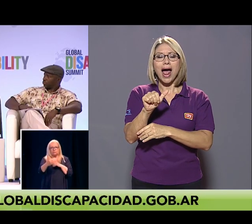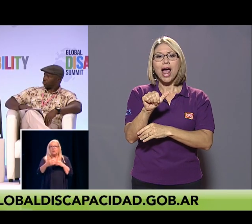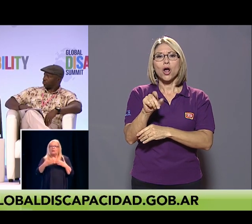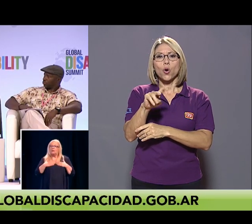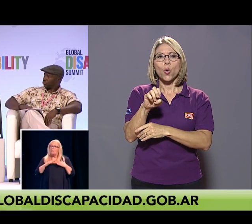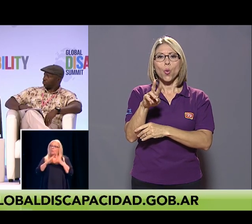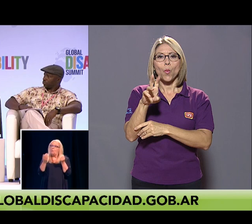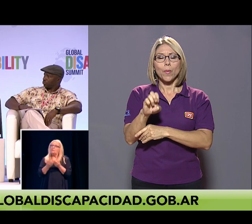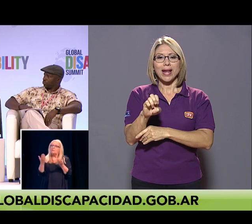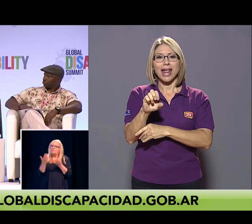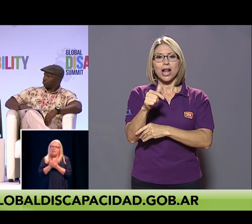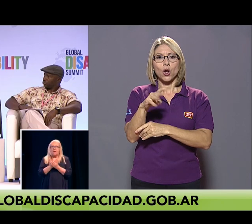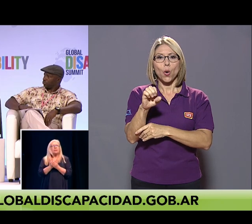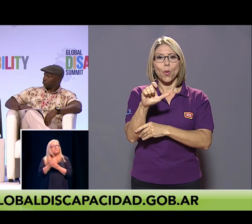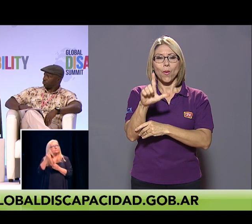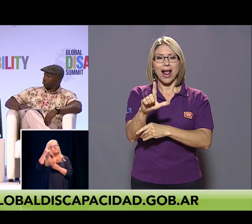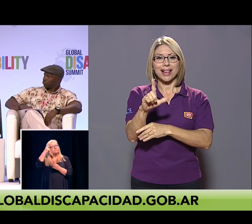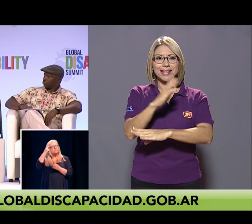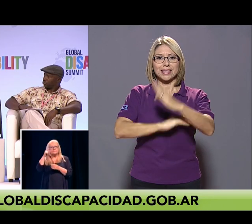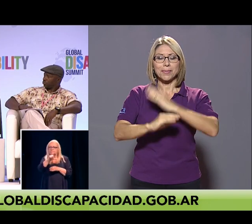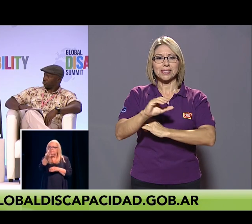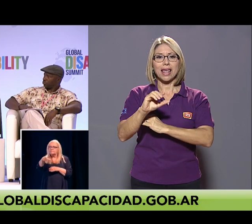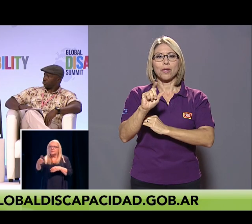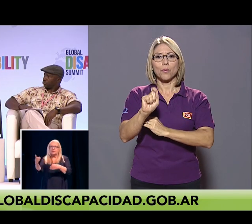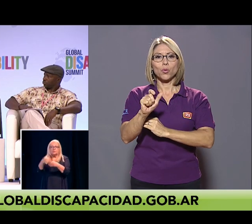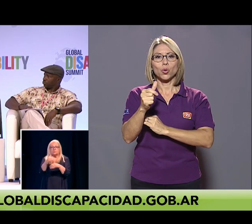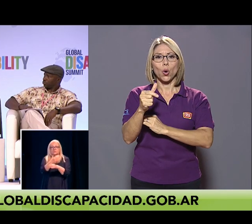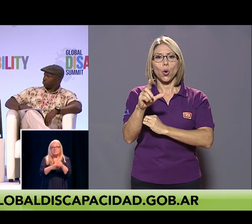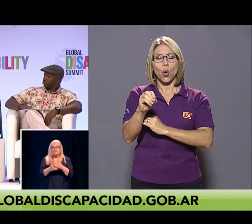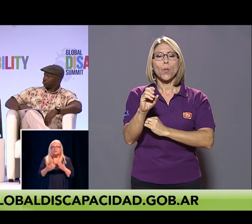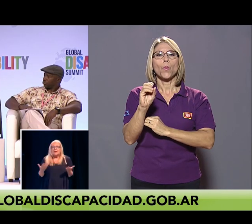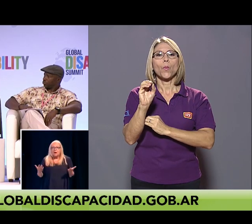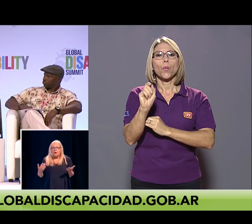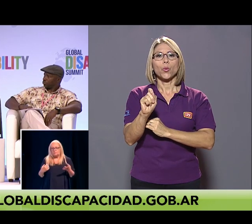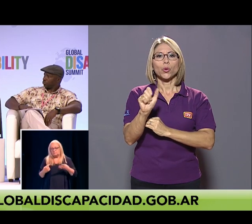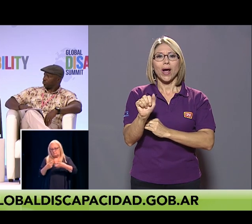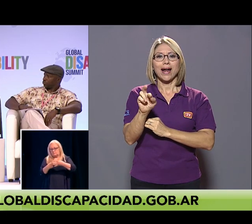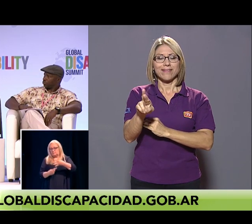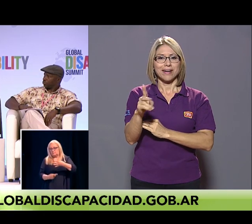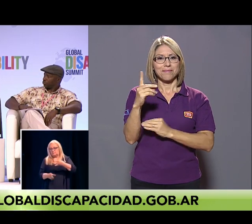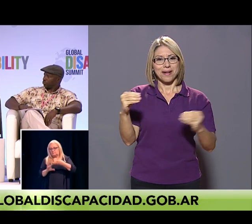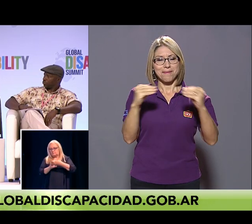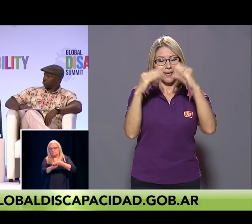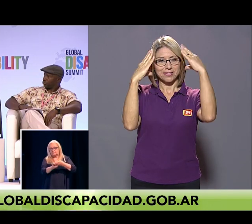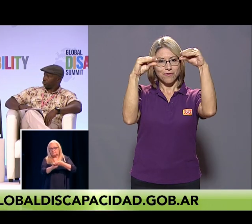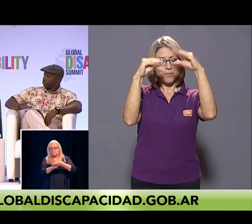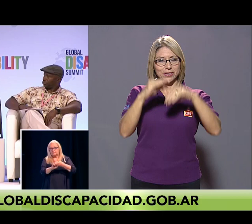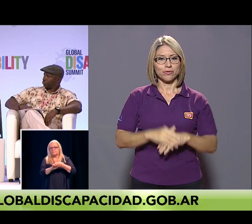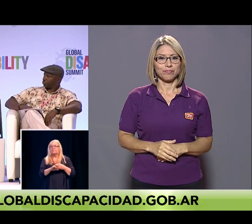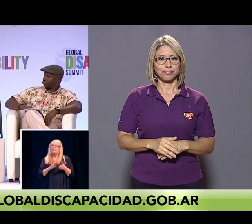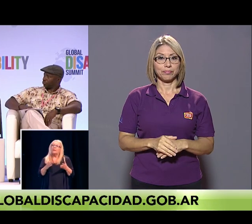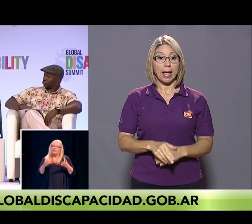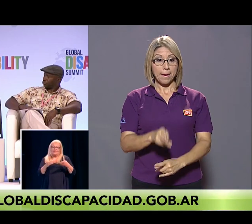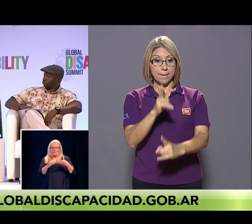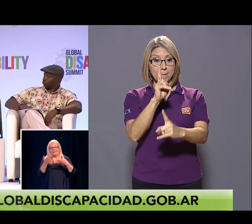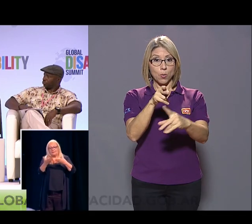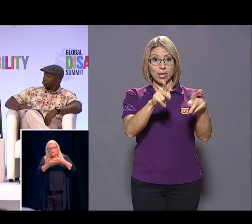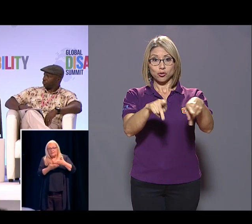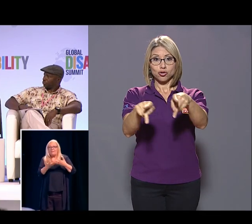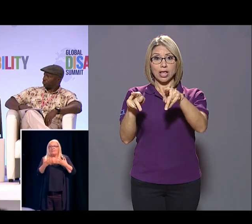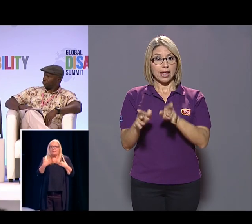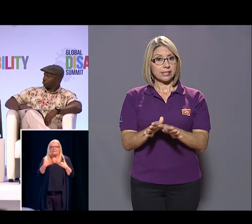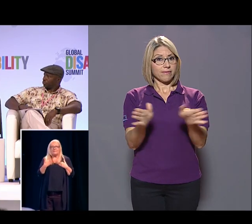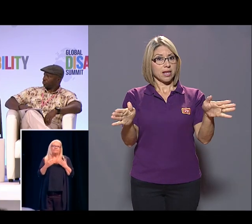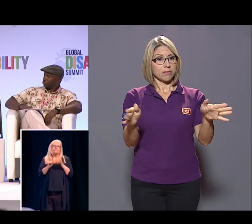cumbreglobaldiscapacidad.gob.ar para recibir más información. La propia sociedad